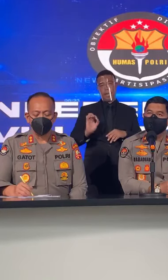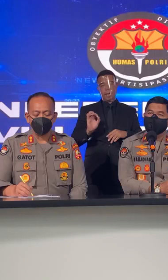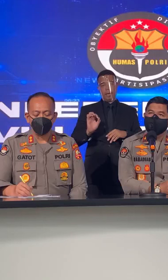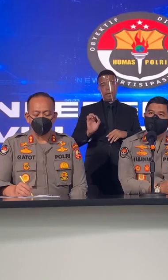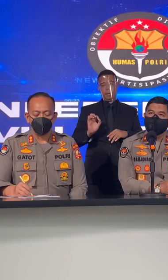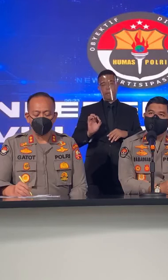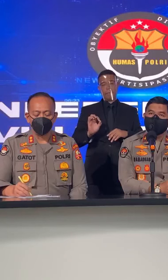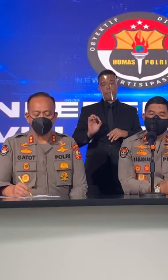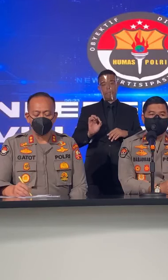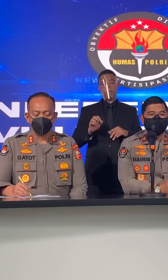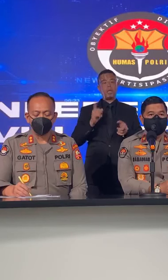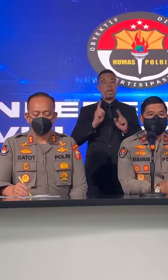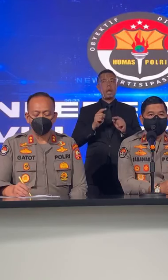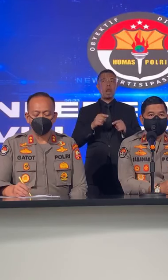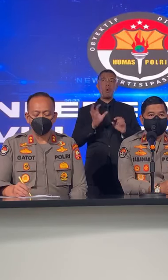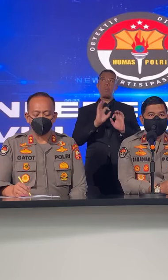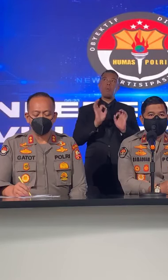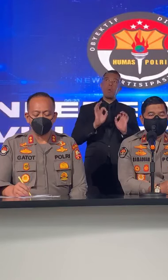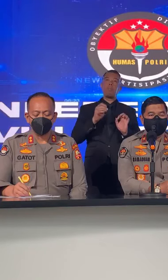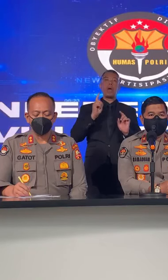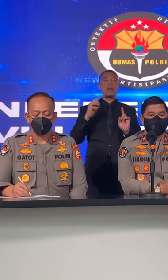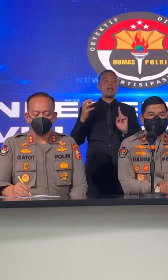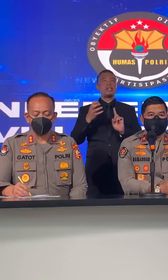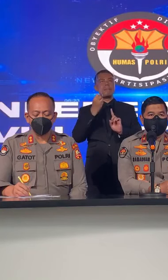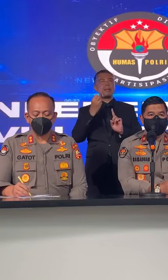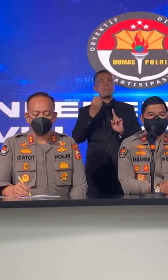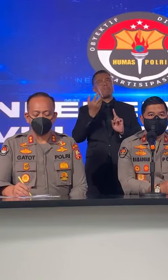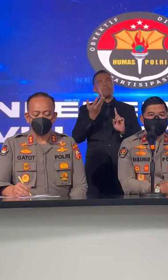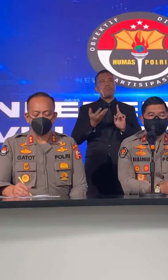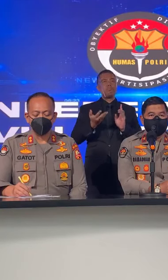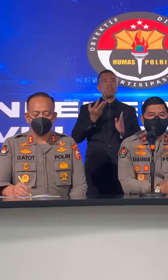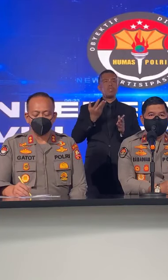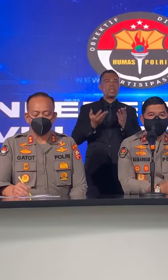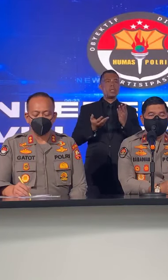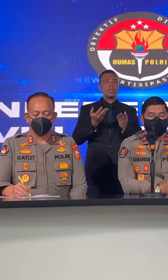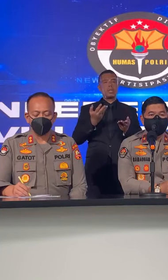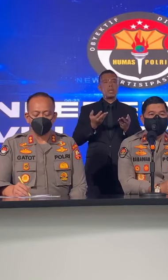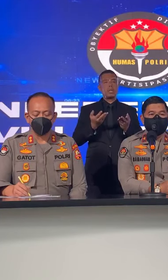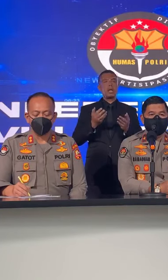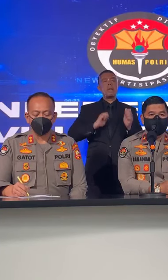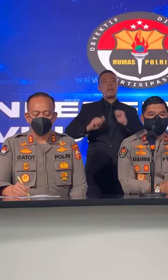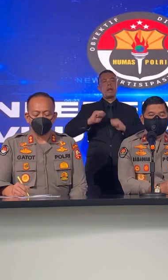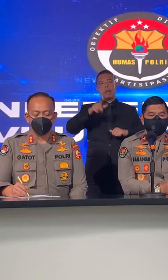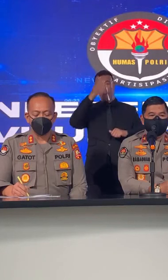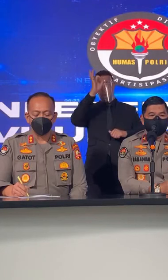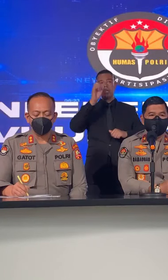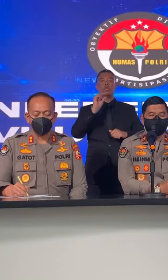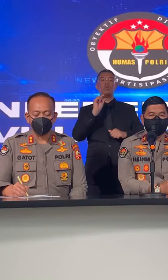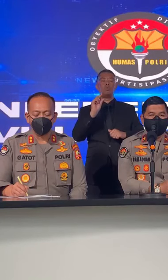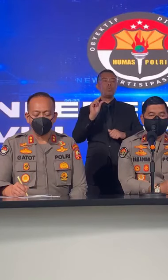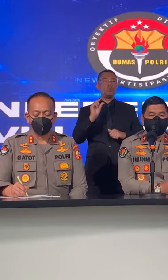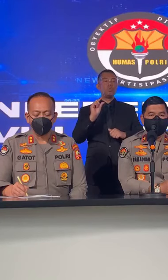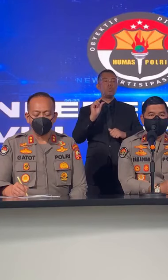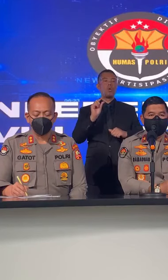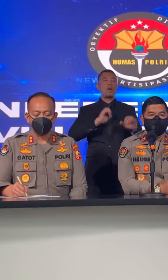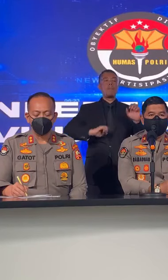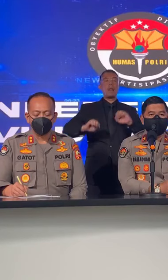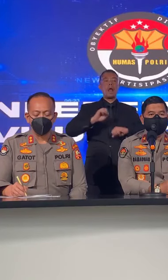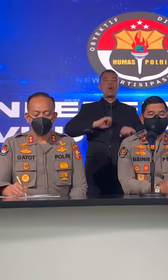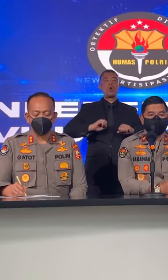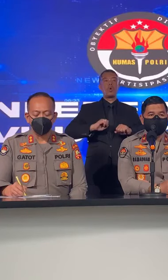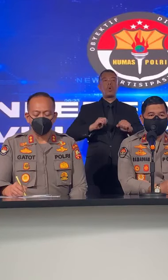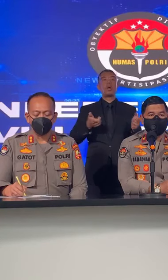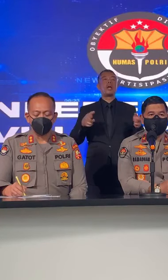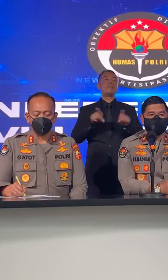Kalaupun Belum Ada Tentu Peran Polri Untuk Melakukan